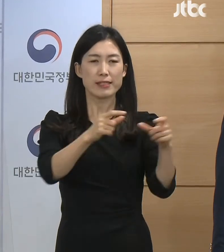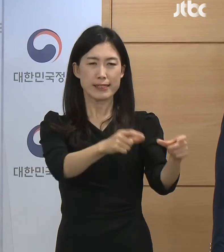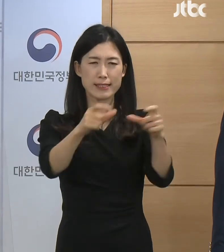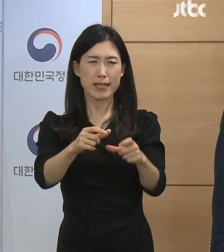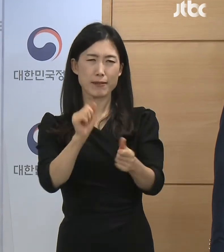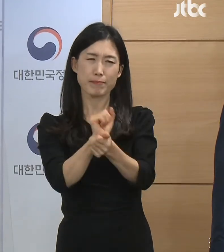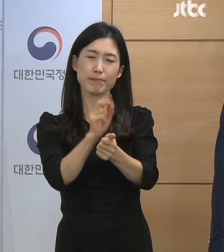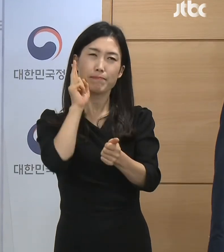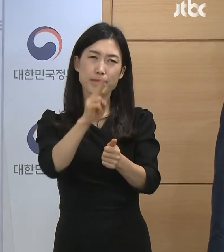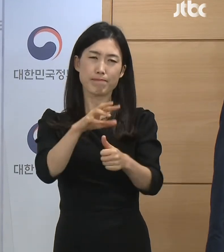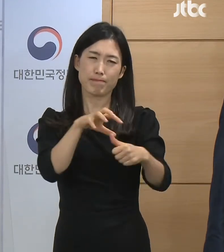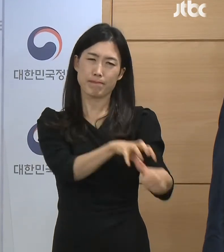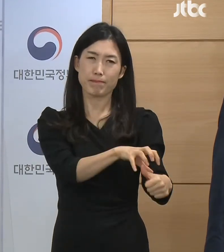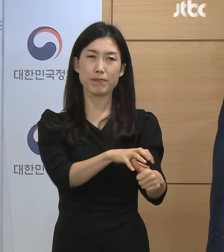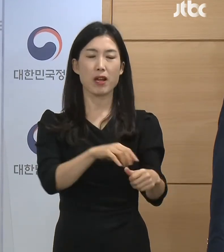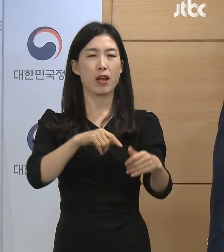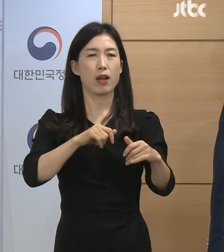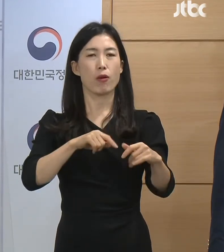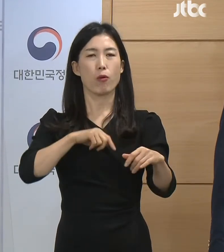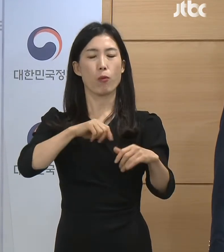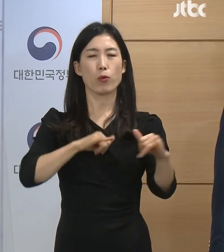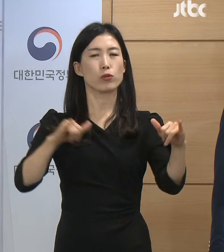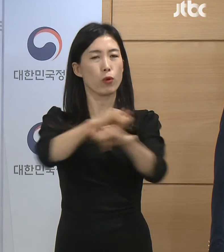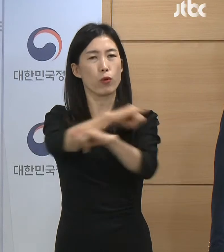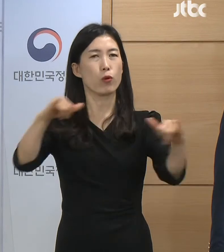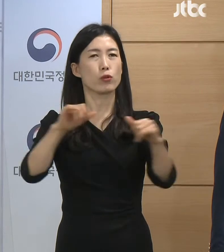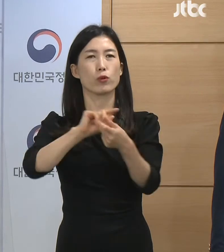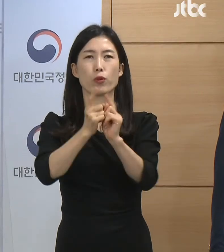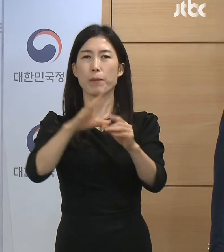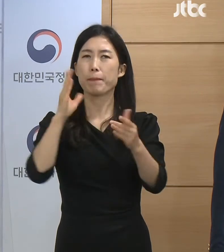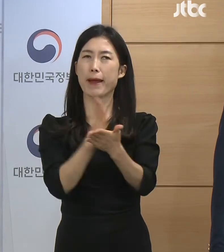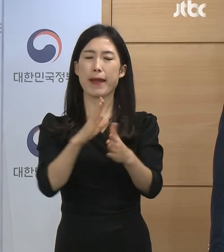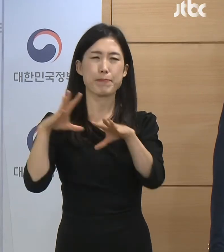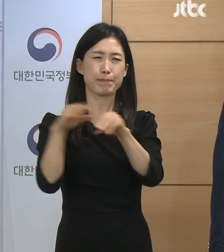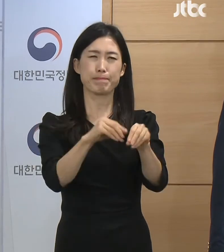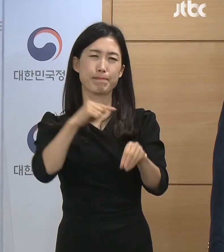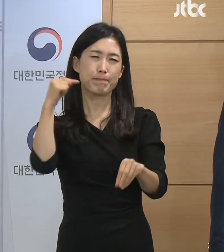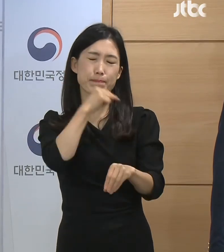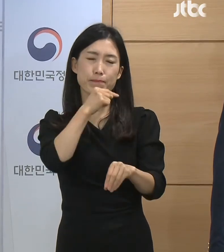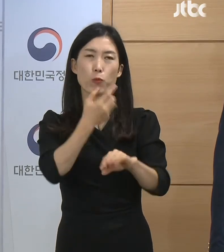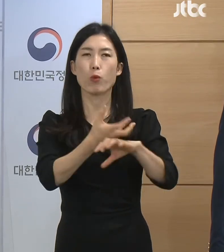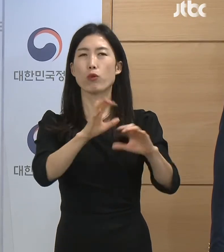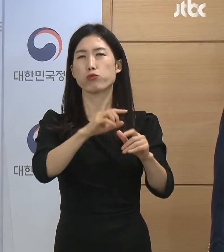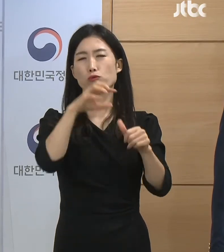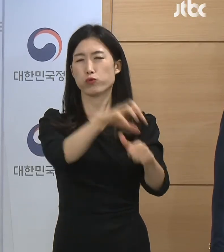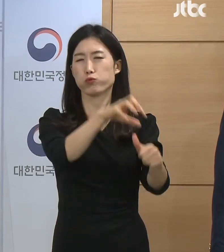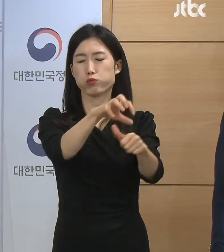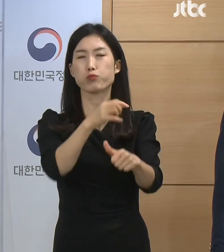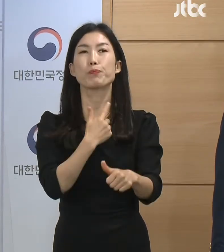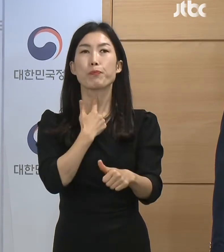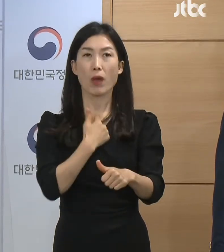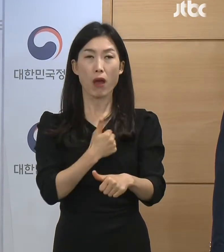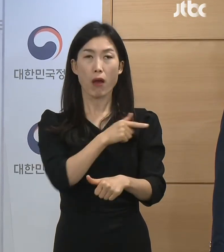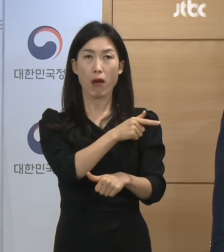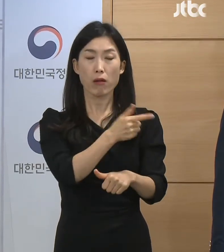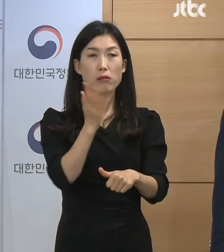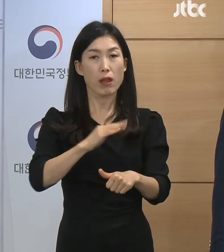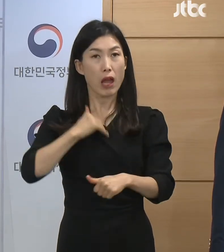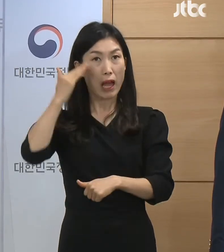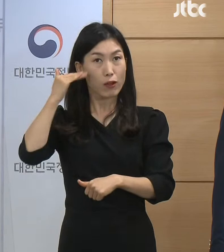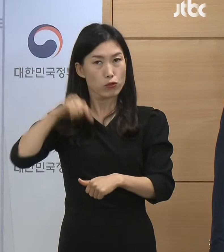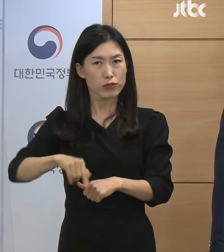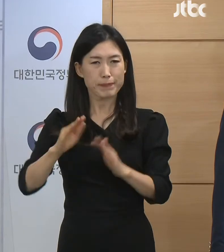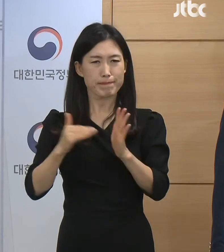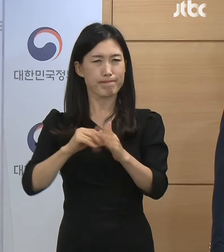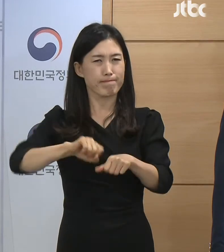전국적인 락다운 이런 것과 같은 초고강도 방역 조치가 그간 우리나라에서는 한